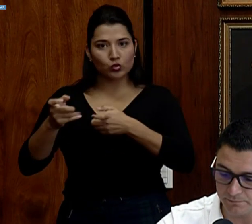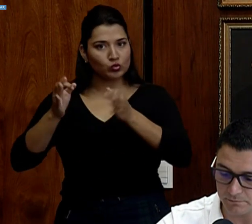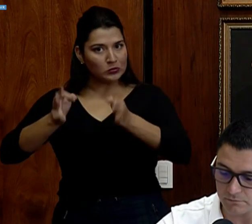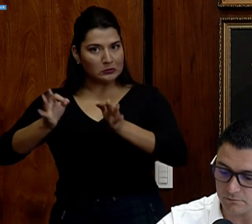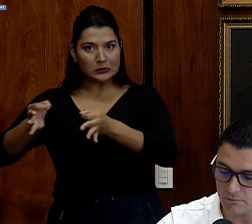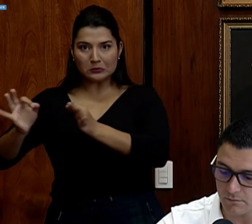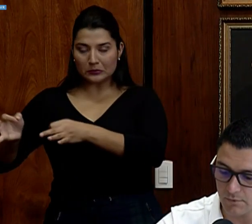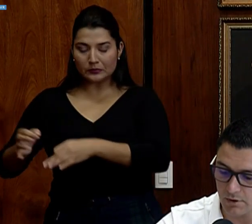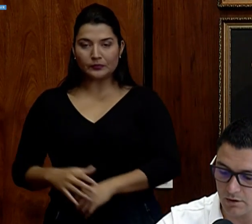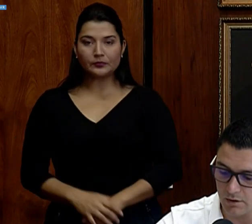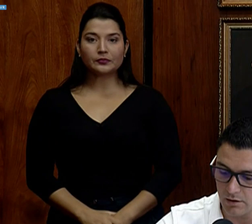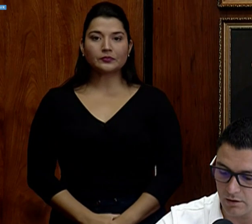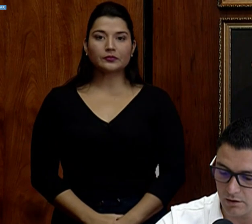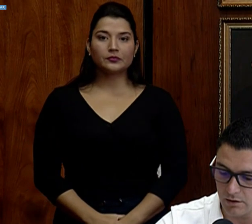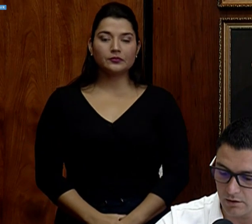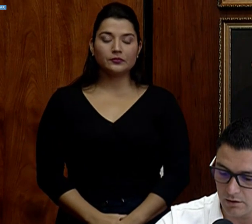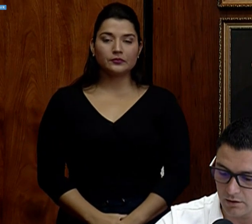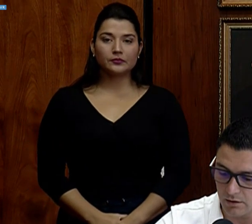día.